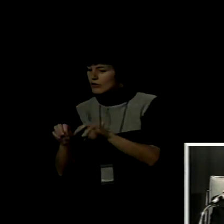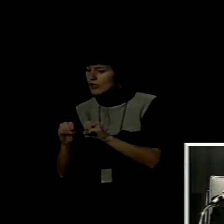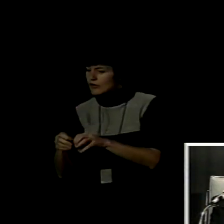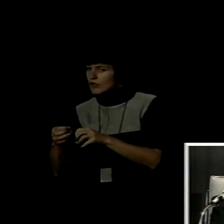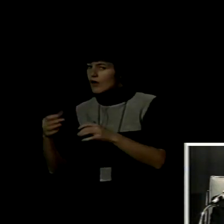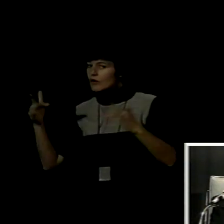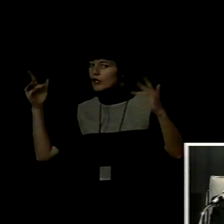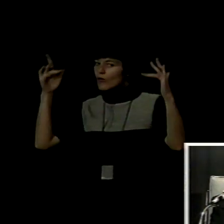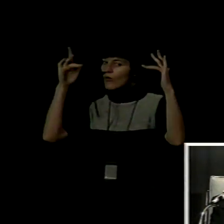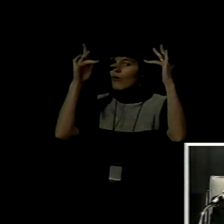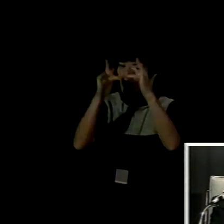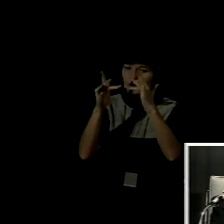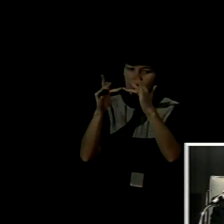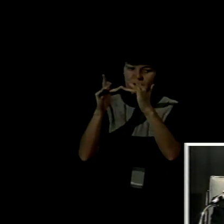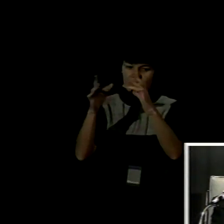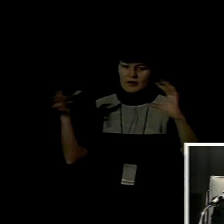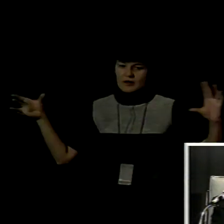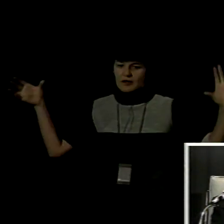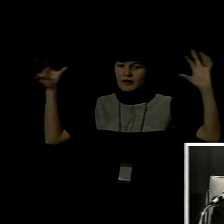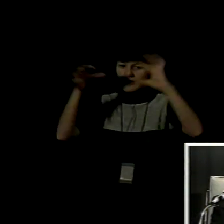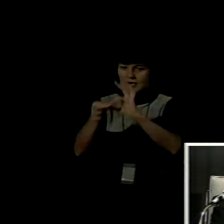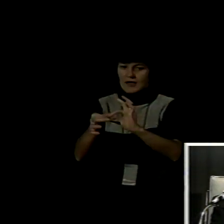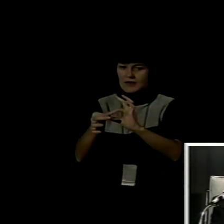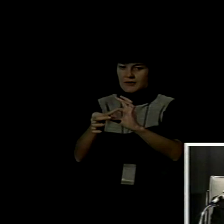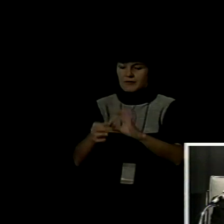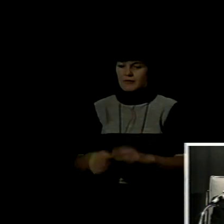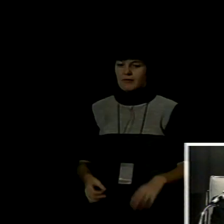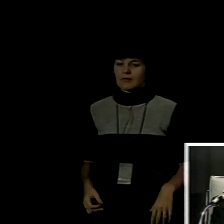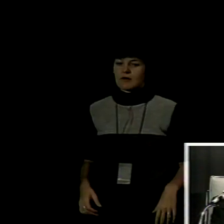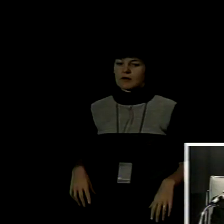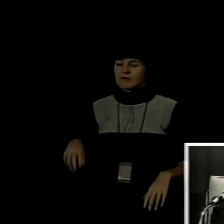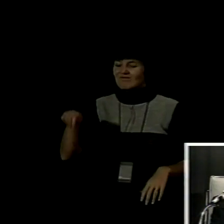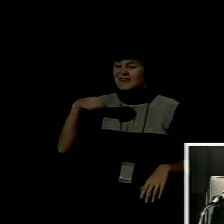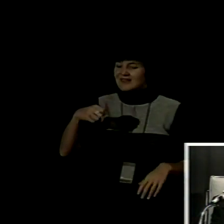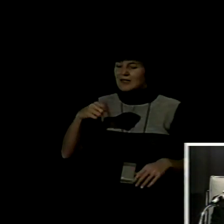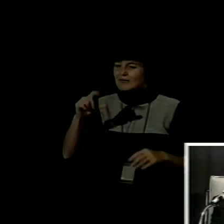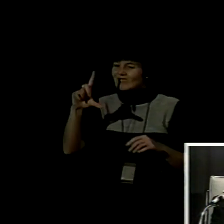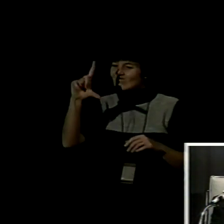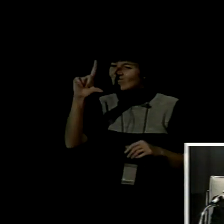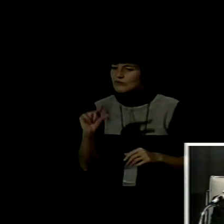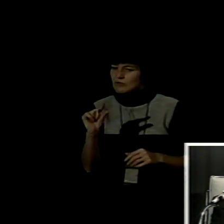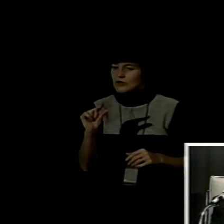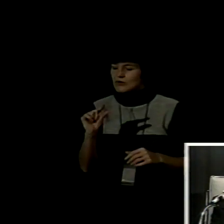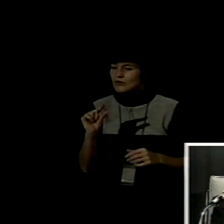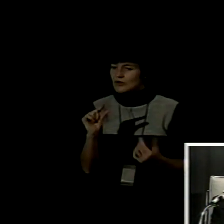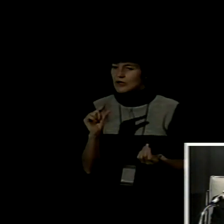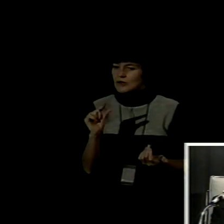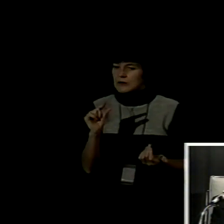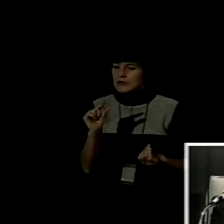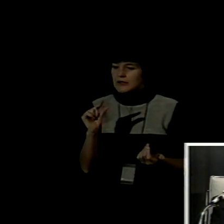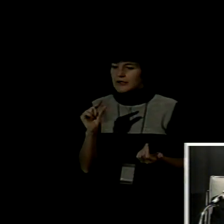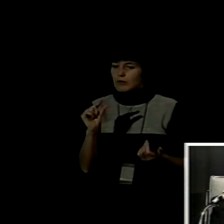posible disminuir el impacto que tiene la dominación e imposición de la comunidad mayoritaria